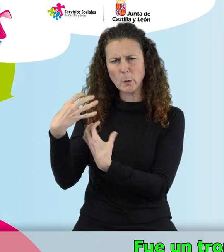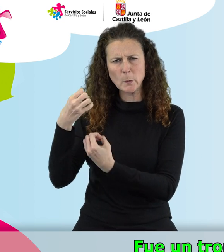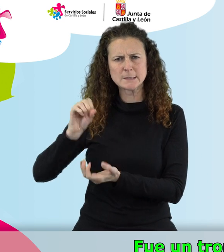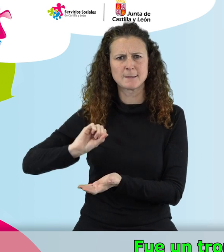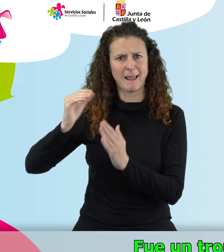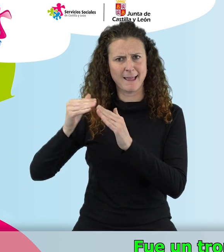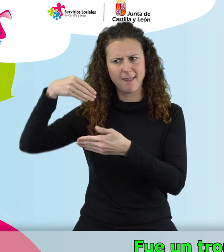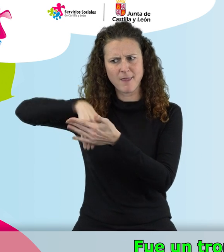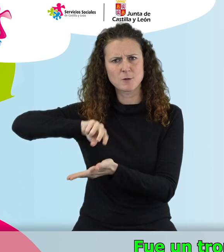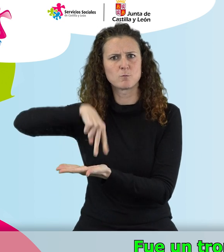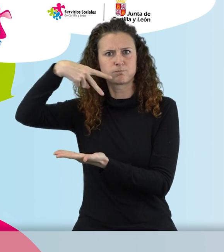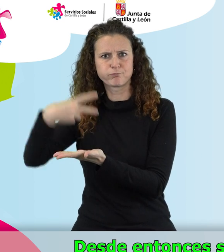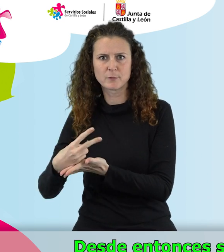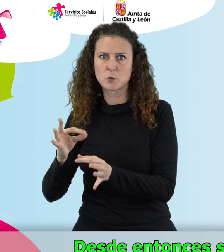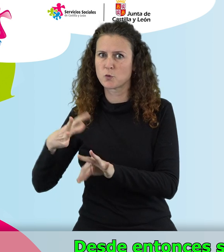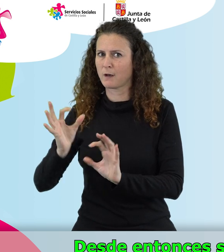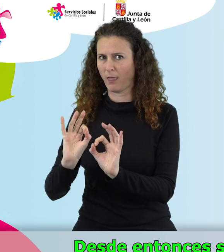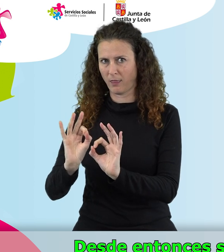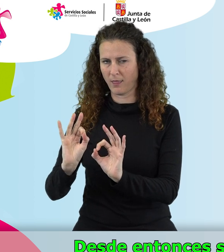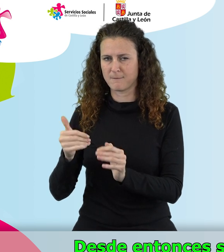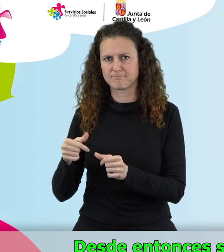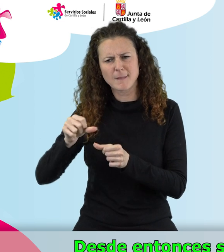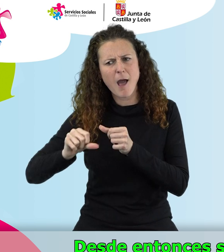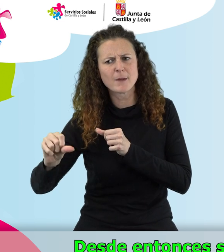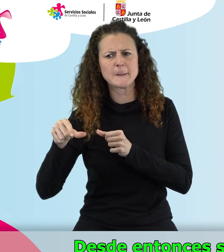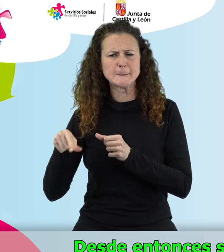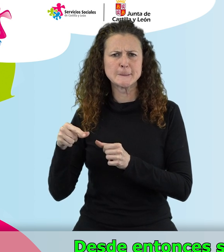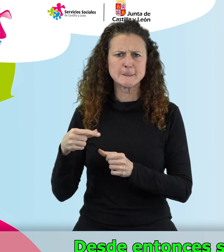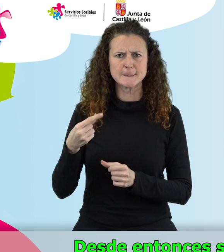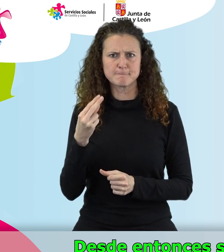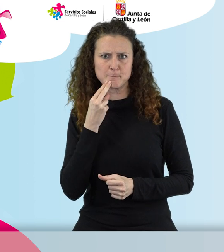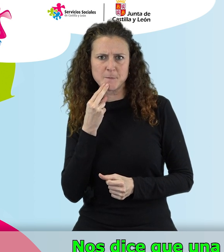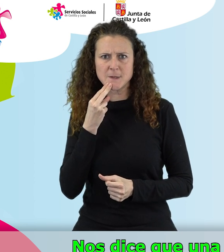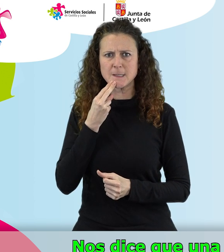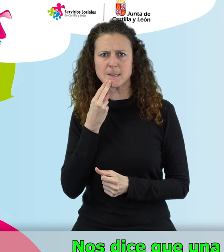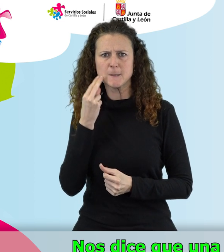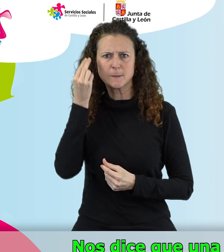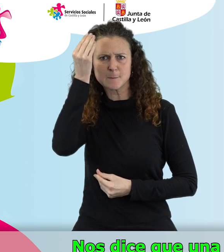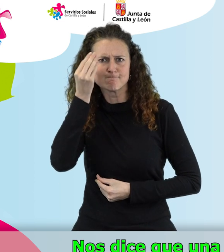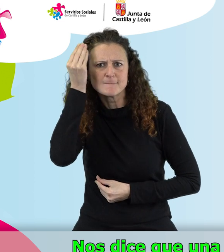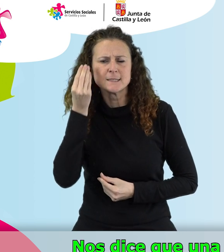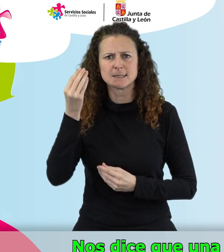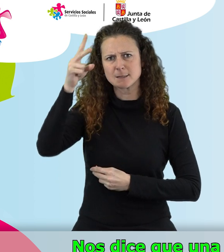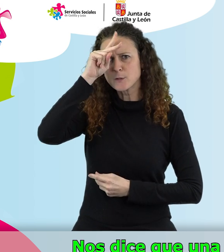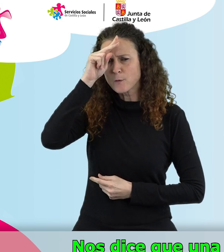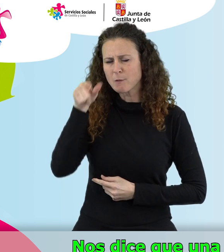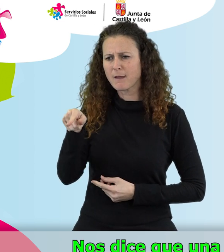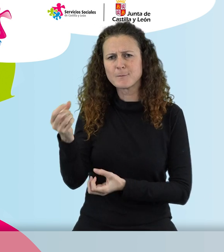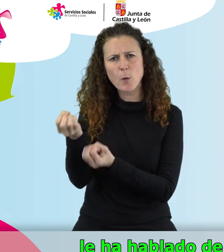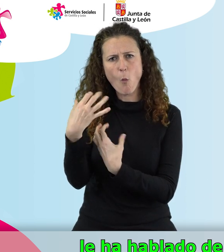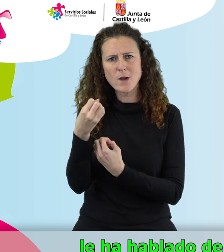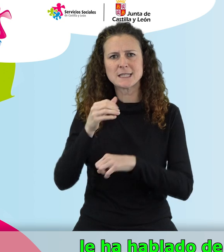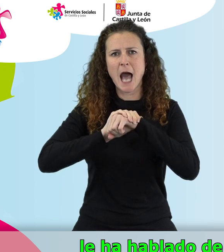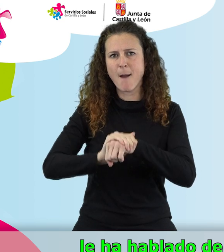afortunadamente no le pasó nada. Desde entonces se encuentra como con más temores. Nos dice que una amiga suya, Purificación,